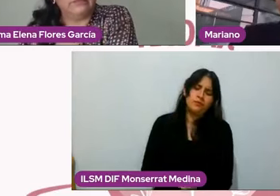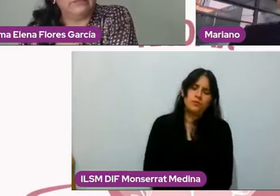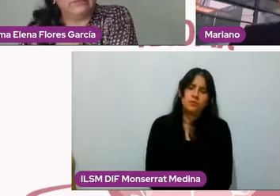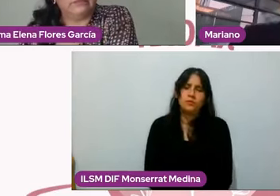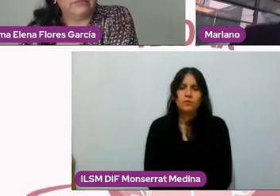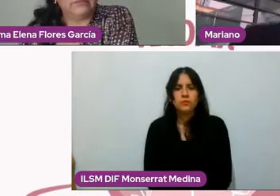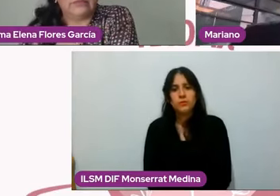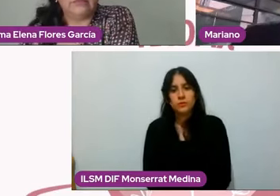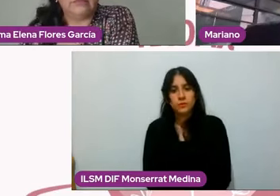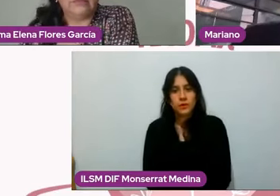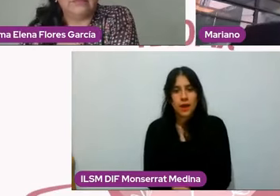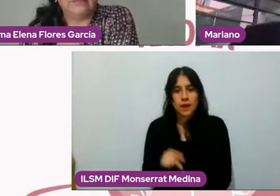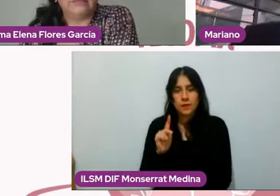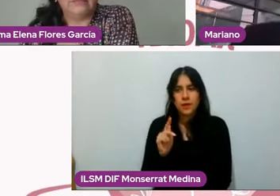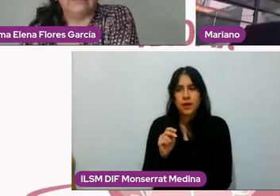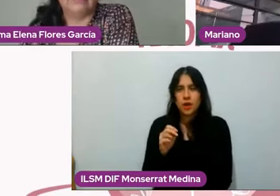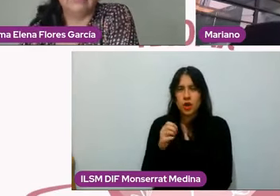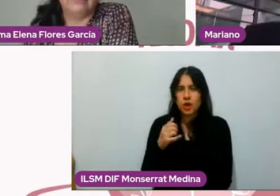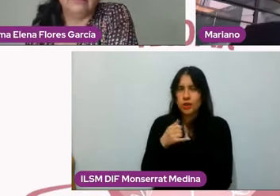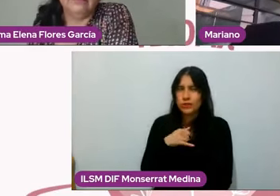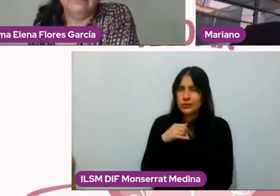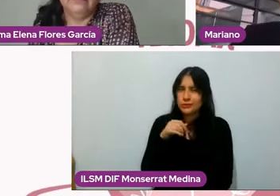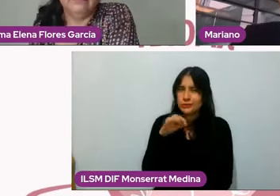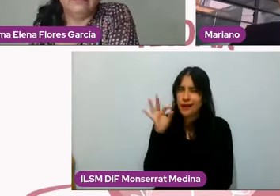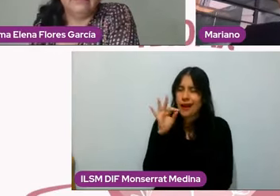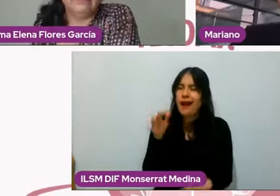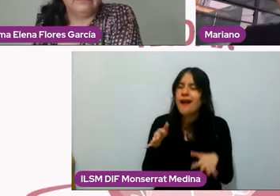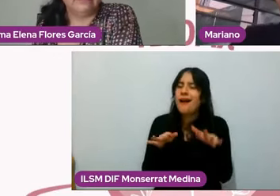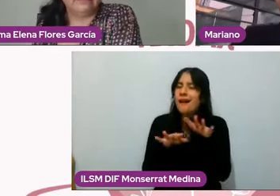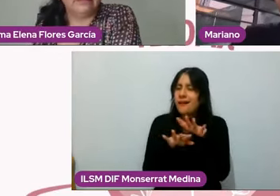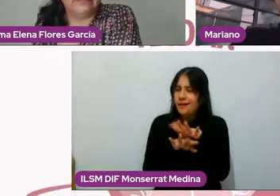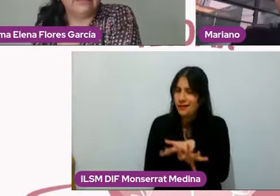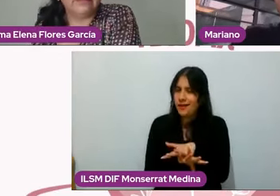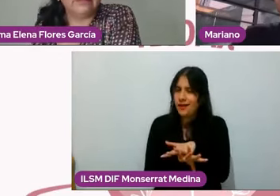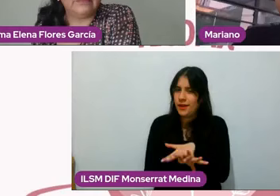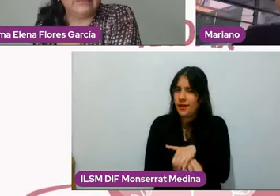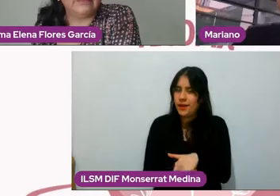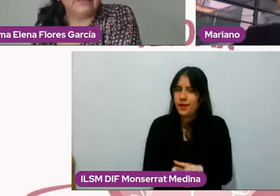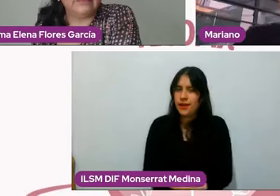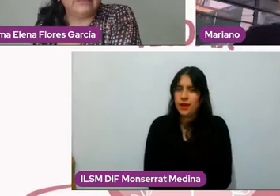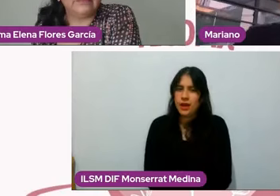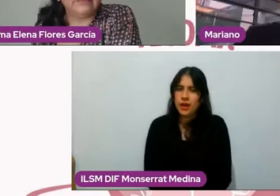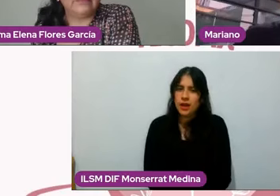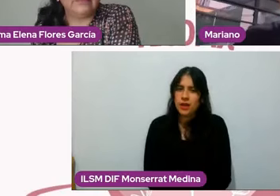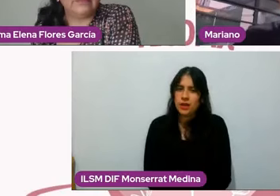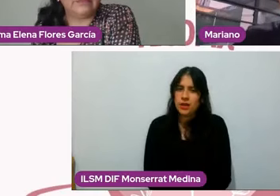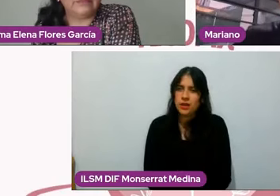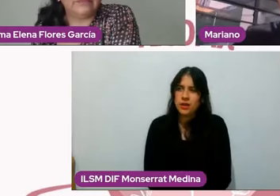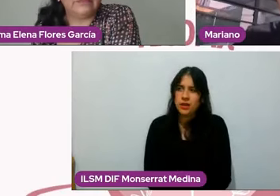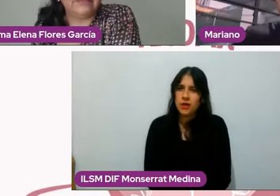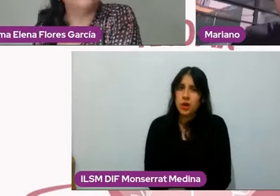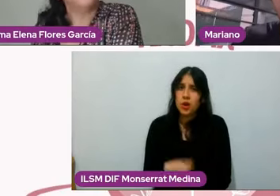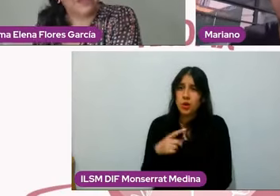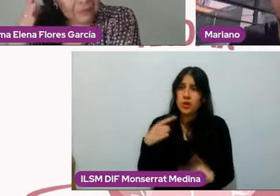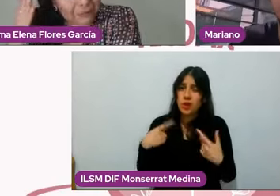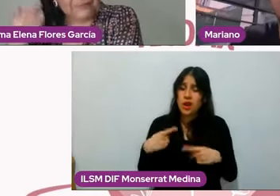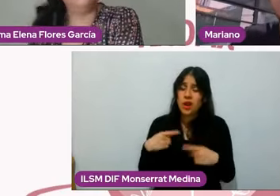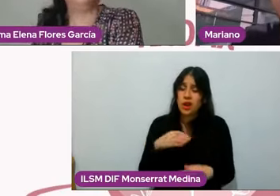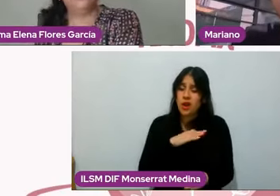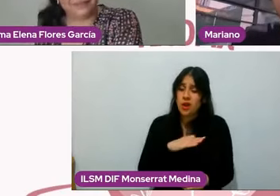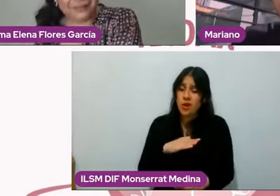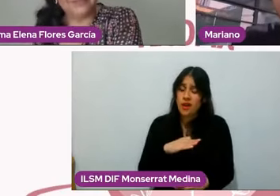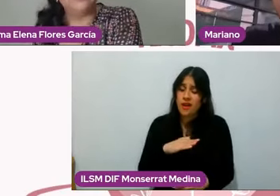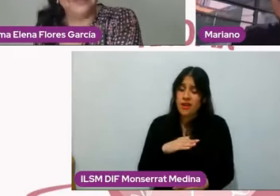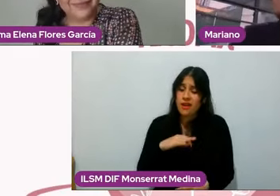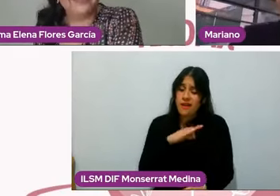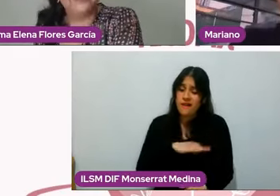más bien yo ahí te la cambio por decir ¿se puede ser feliz estando con alguien a quien amas